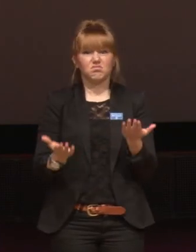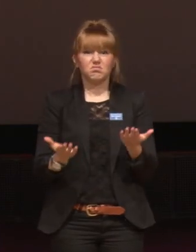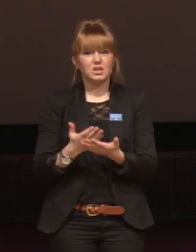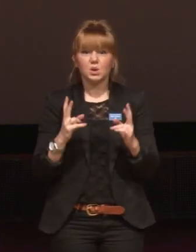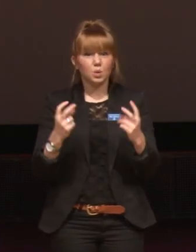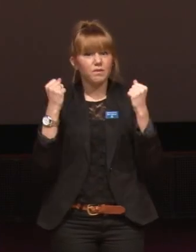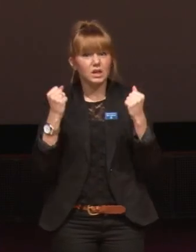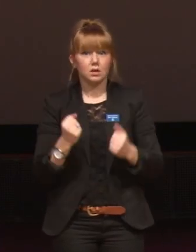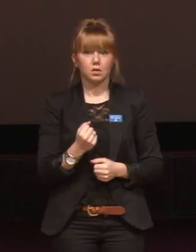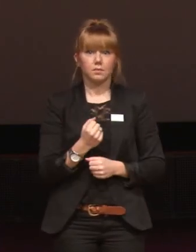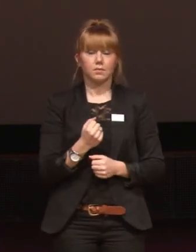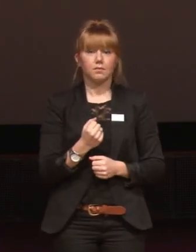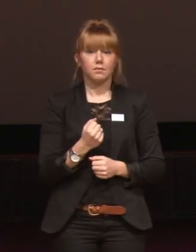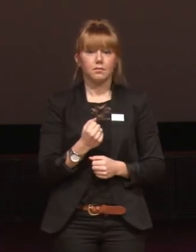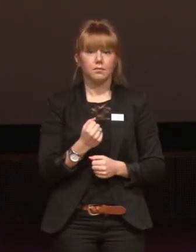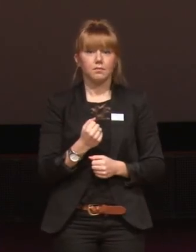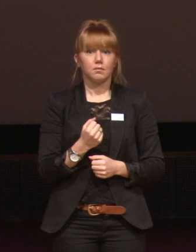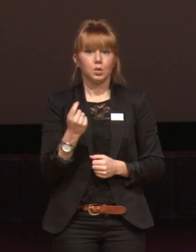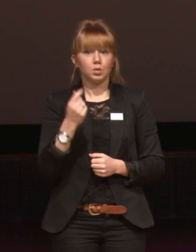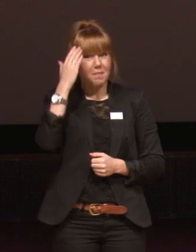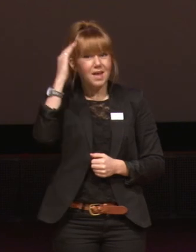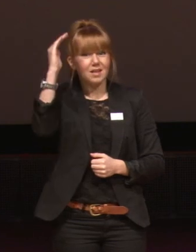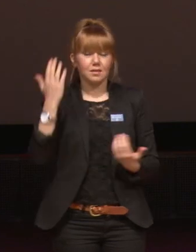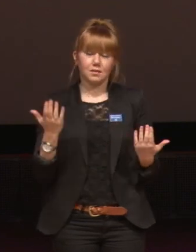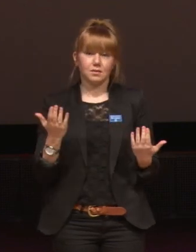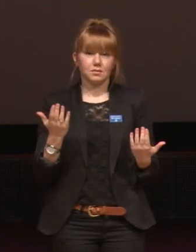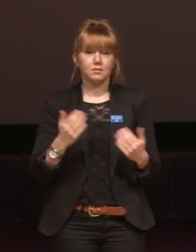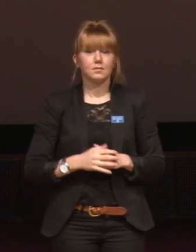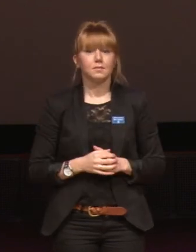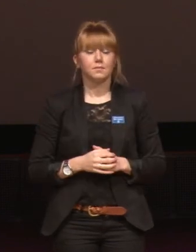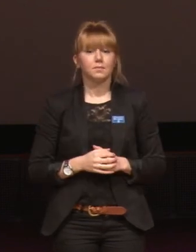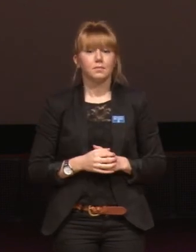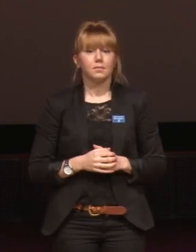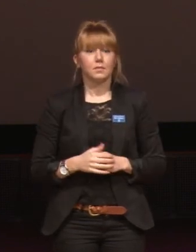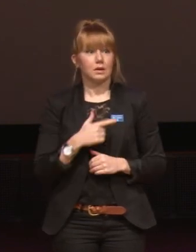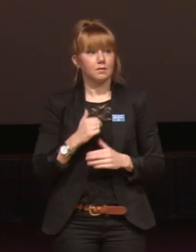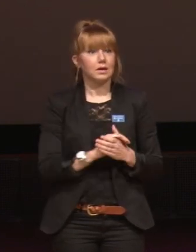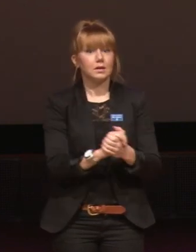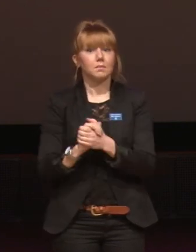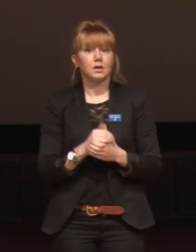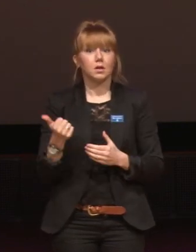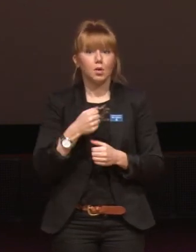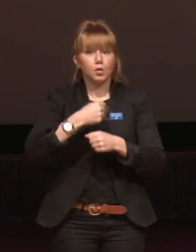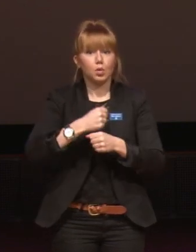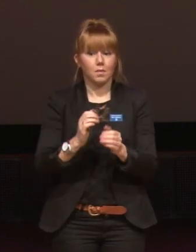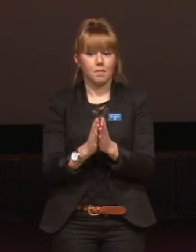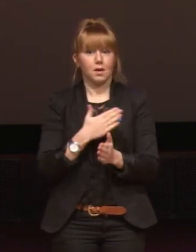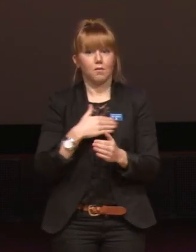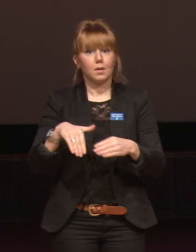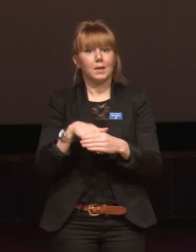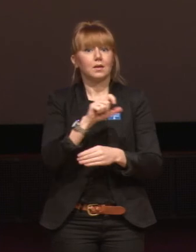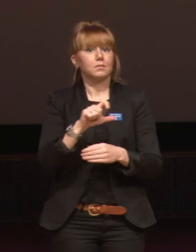någon som är fyra gånger så gammal. Och det är något som vi gemensamt behöver arbeta med i våra